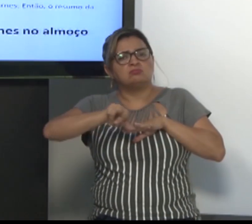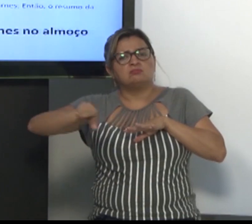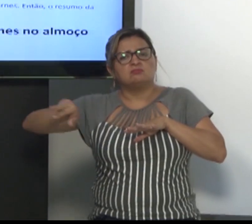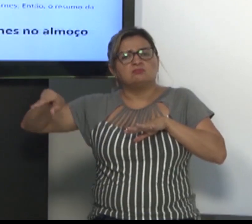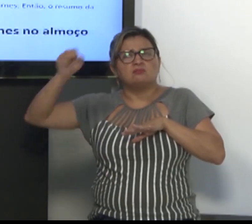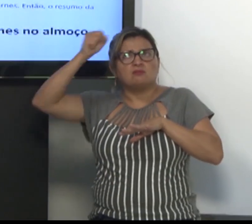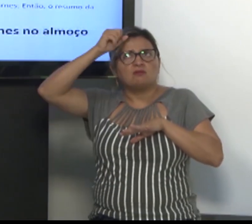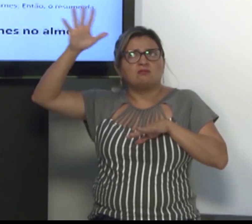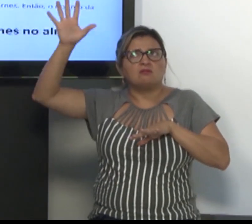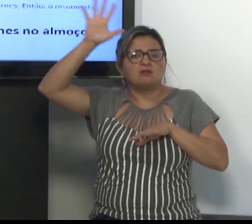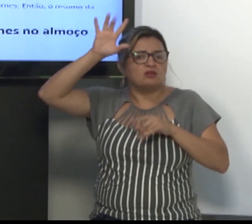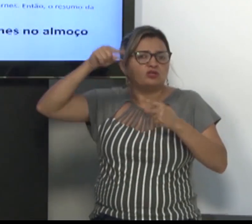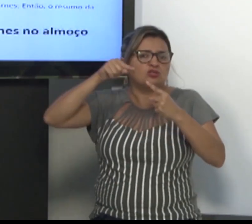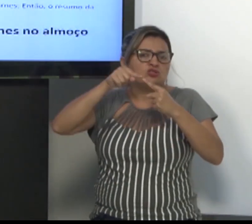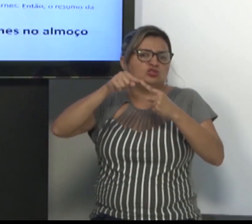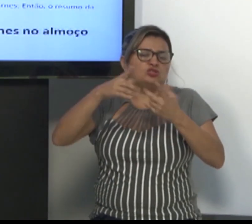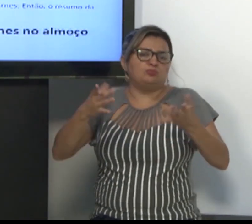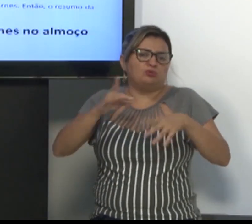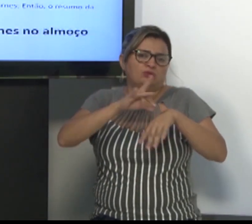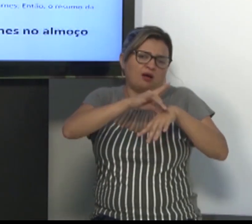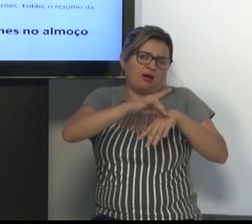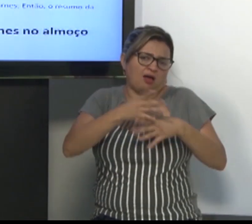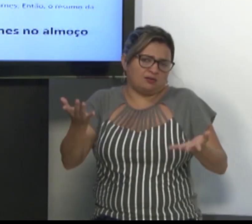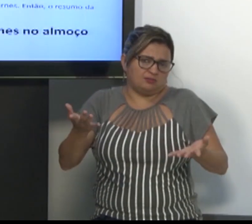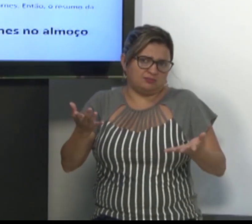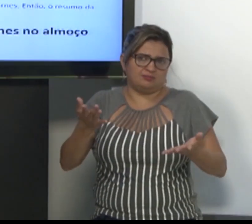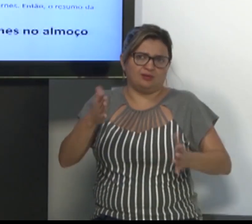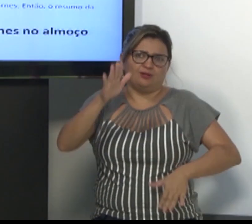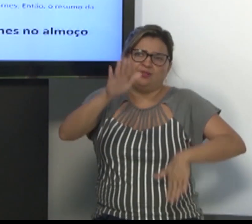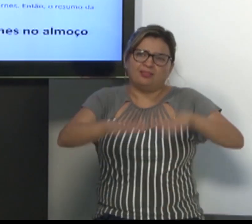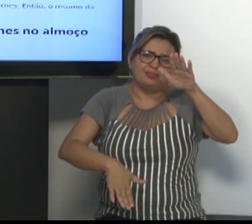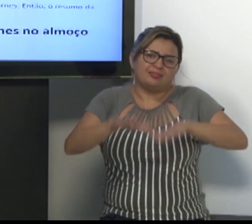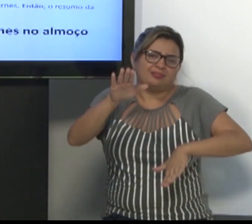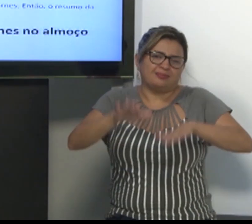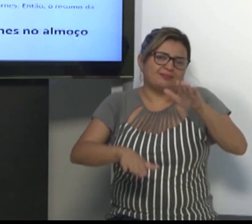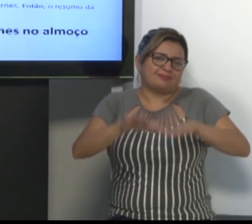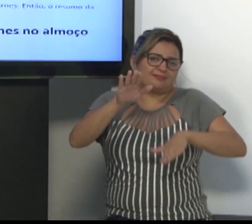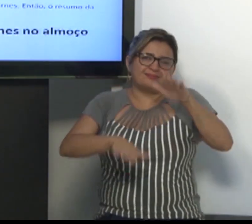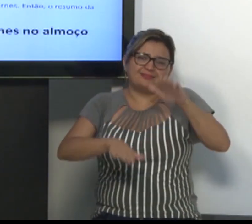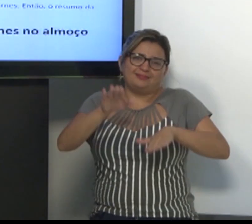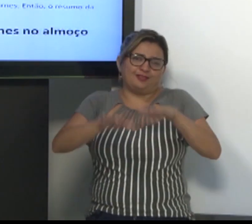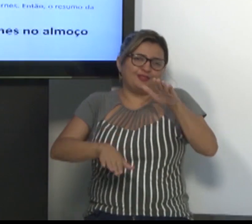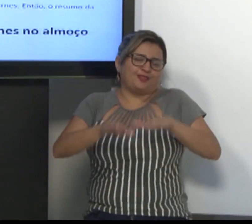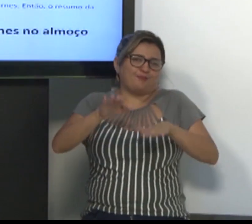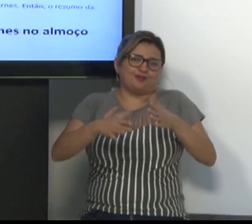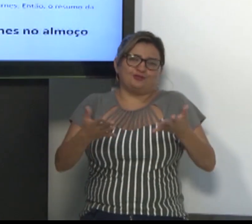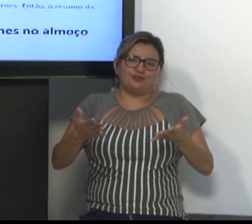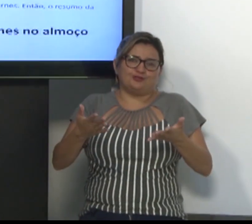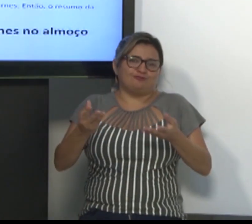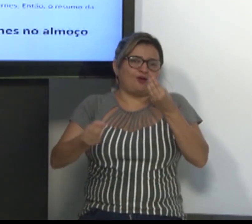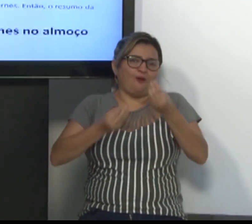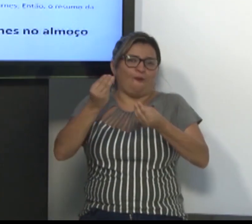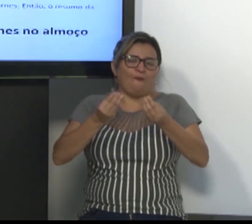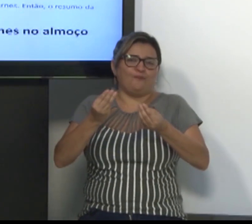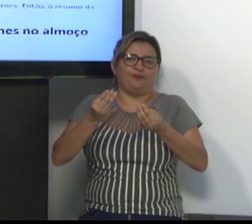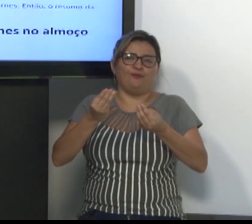carne, cada palavra? Não. Basta somente explicar que são carnes. E isso já tem o